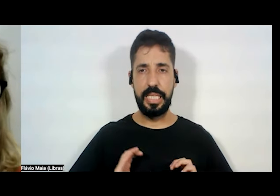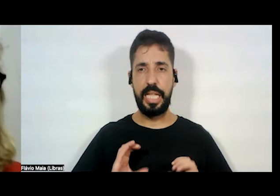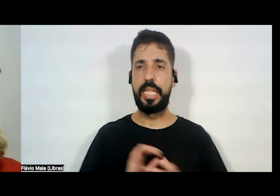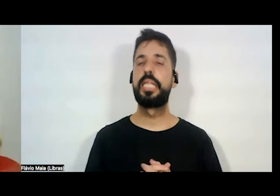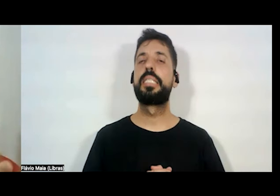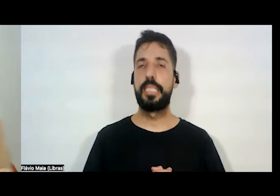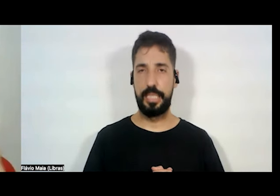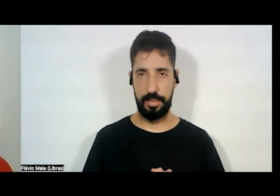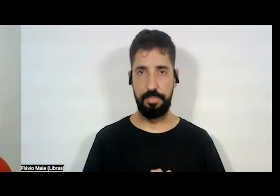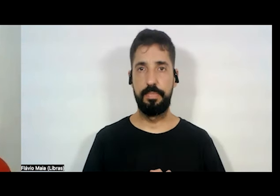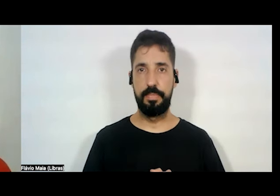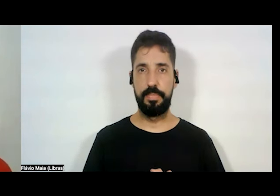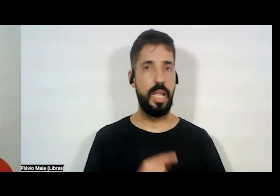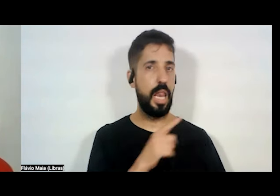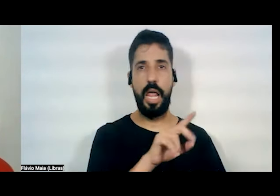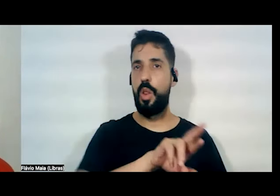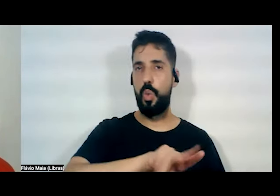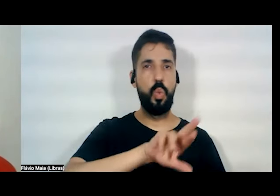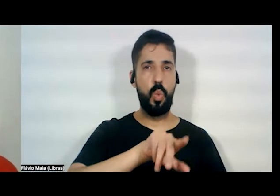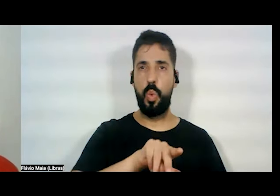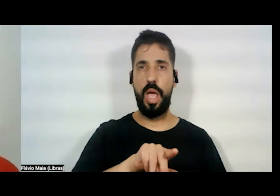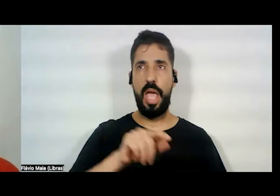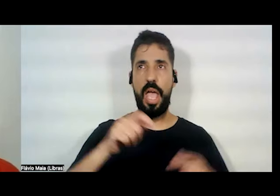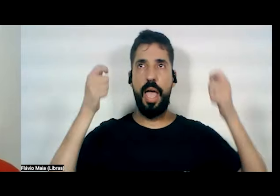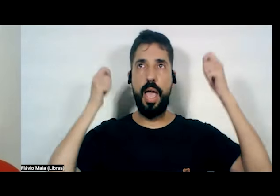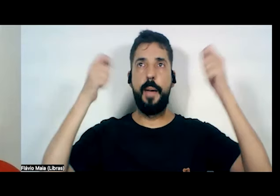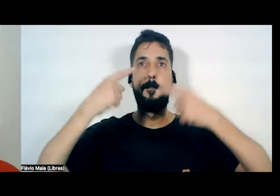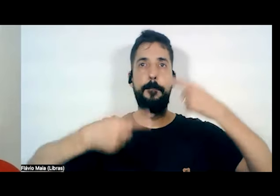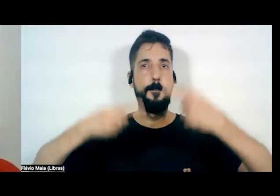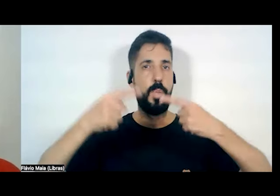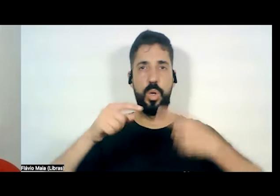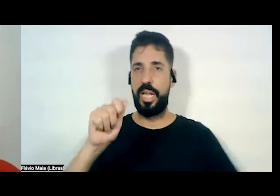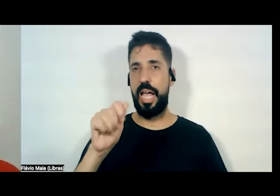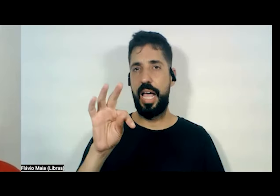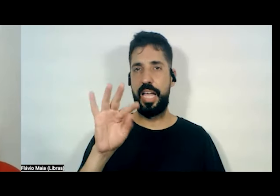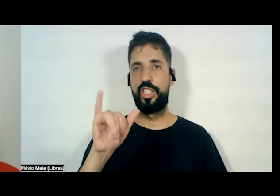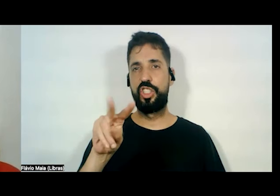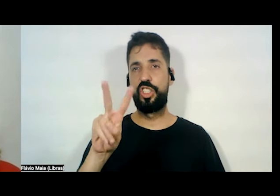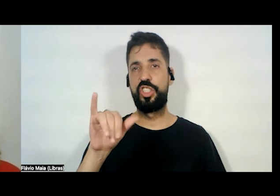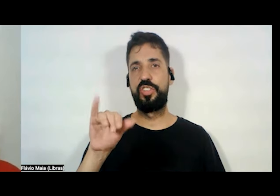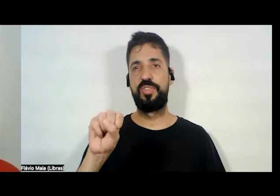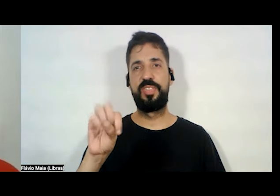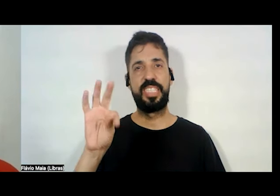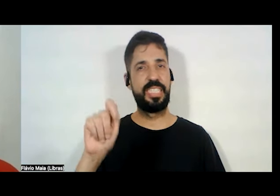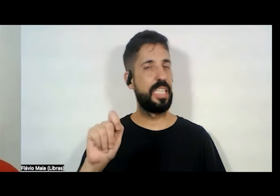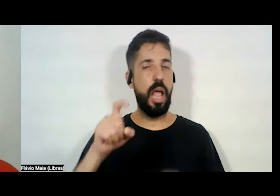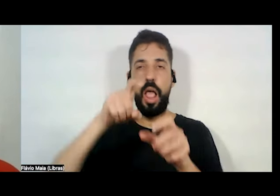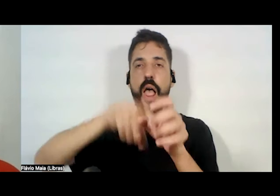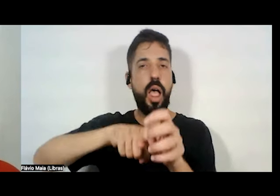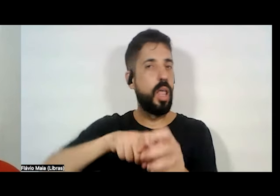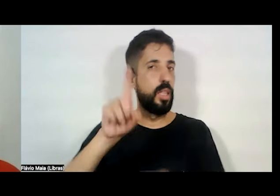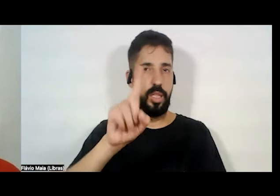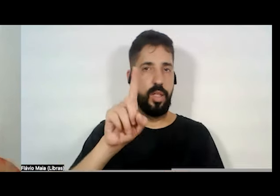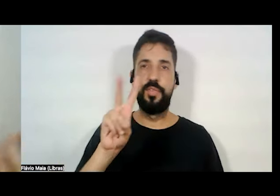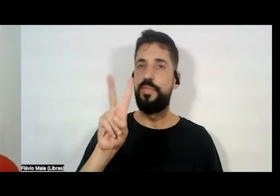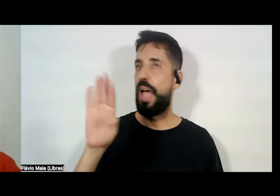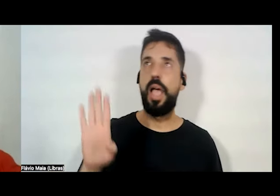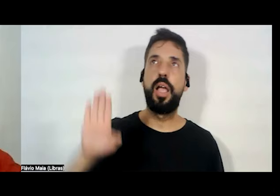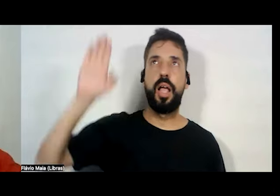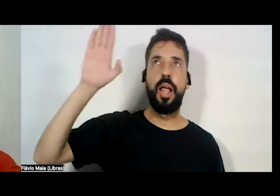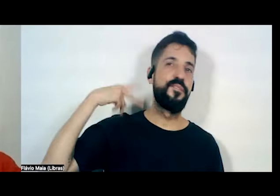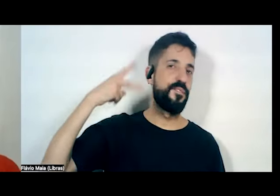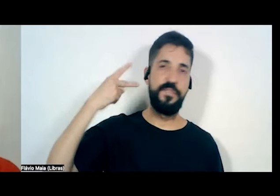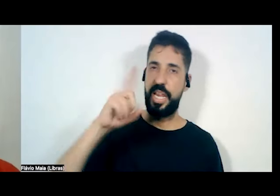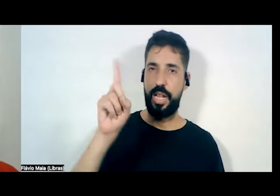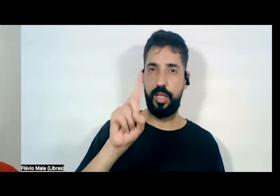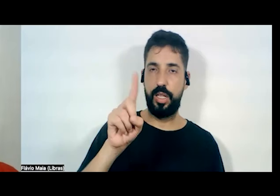Ela não é uma ativista política, ela não é filiada, ela não é, ela não vai ser candidata a vereadora, ela é